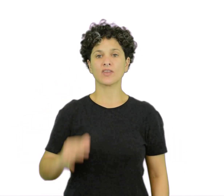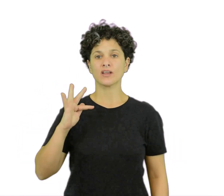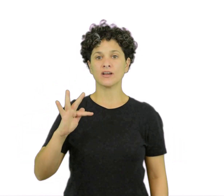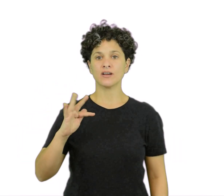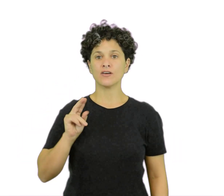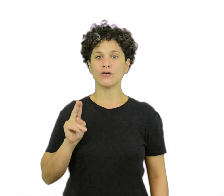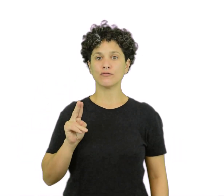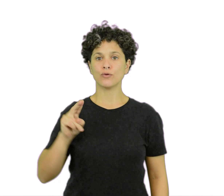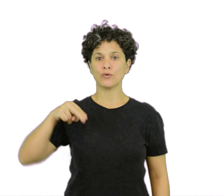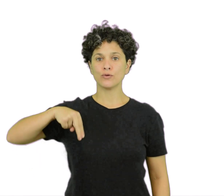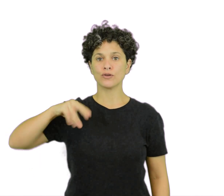Funcionalismo